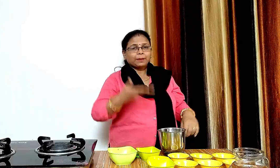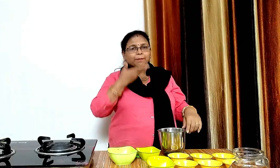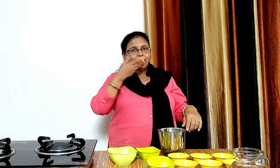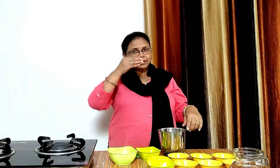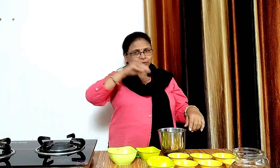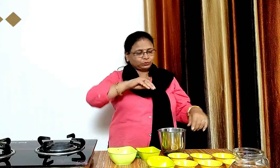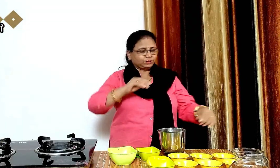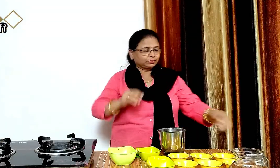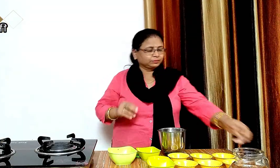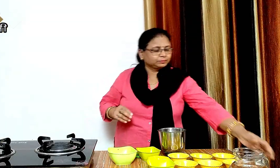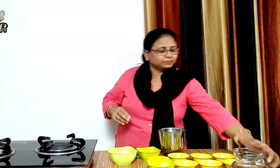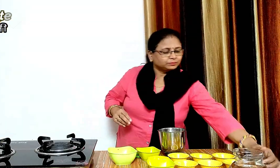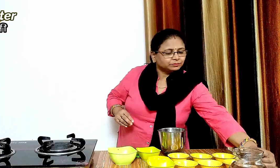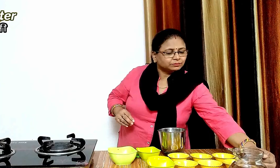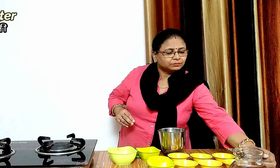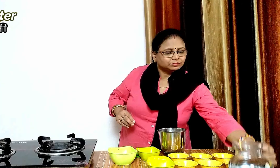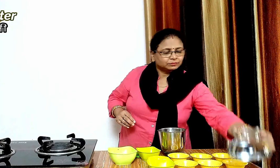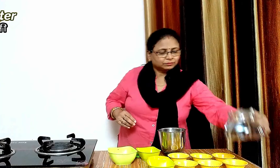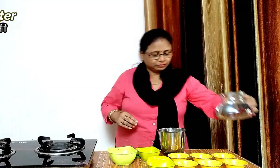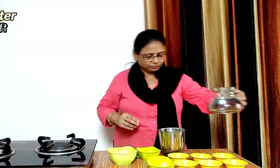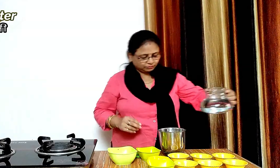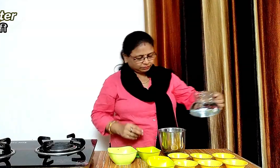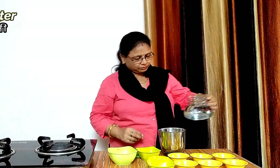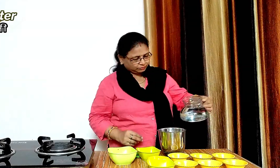और थोड़ा सा पानी डालका इन सभी चीजों को पीस लेंगे